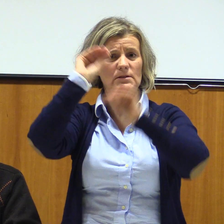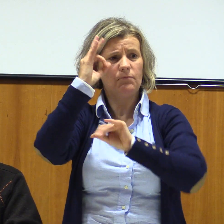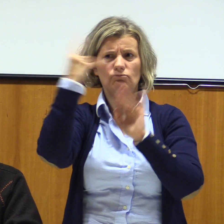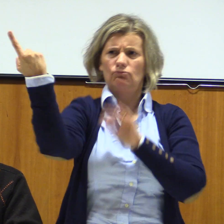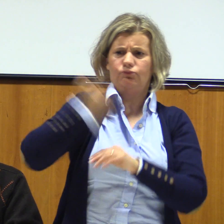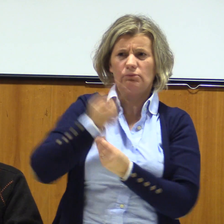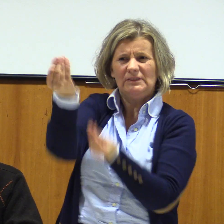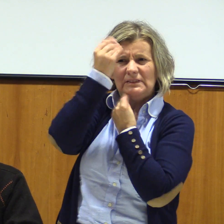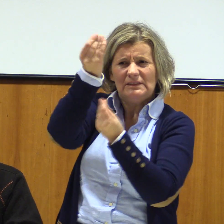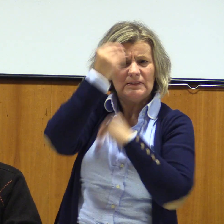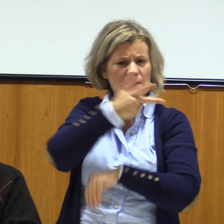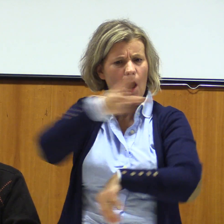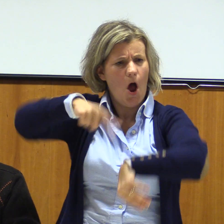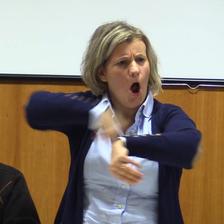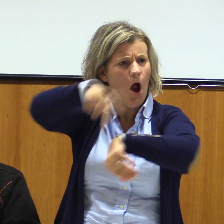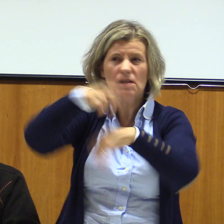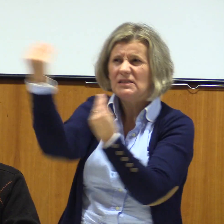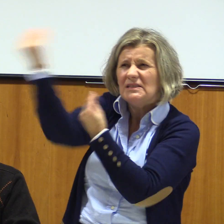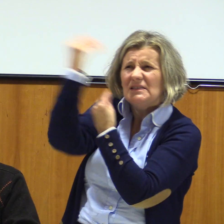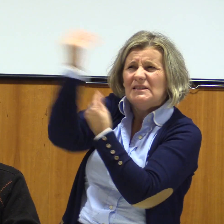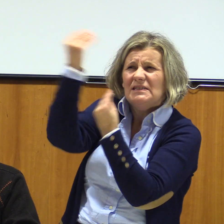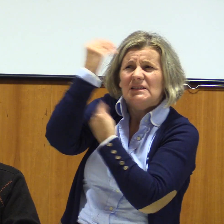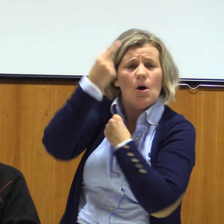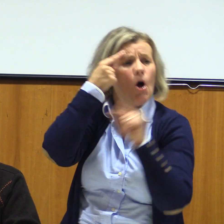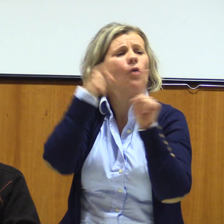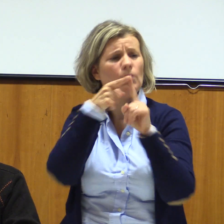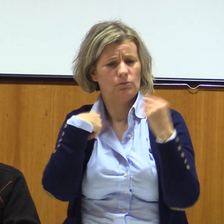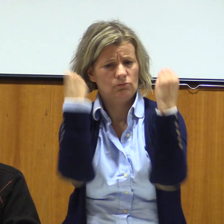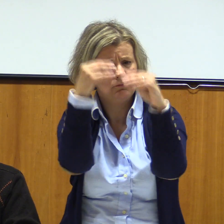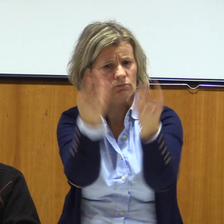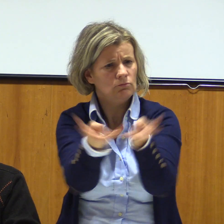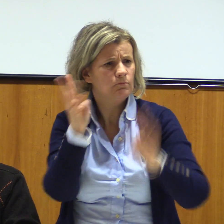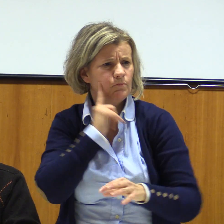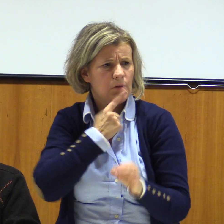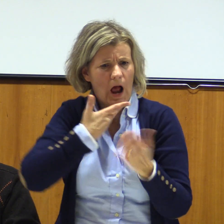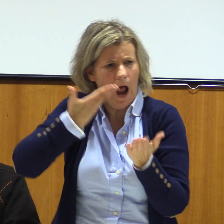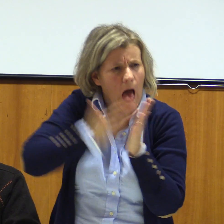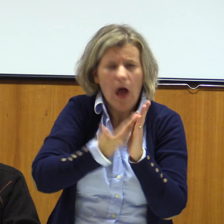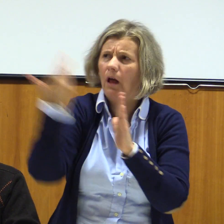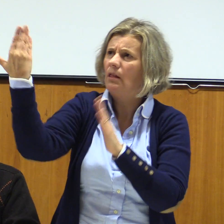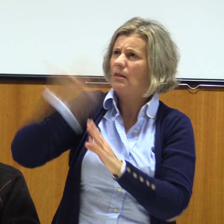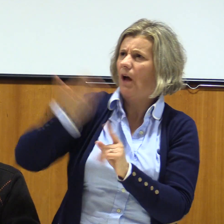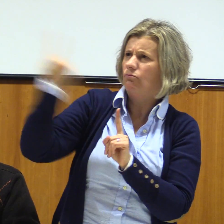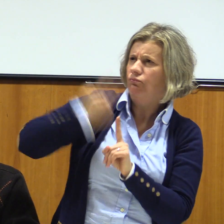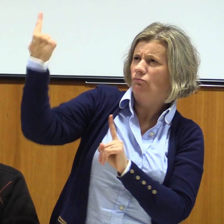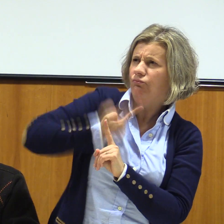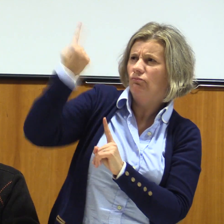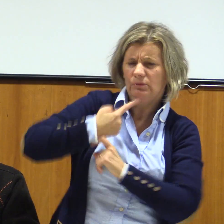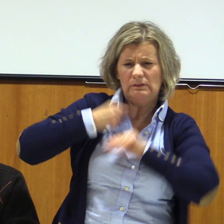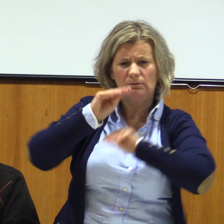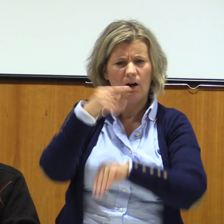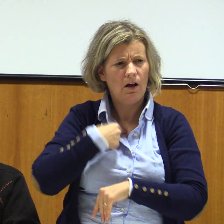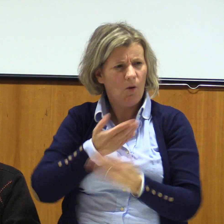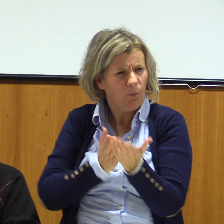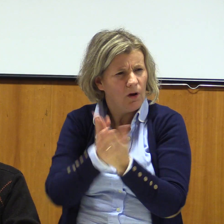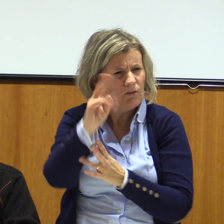o próprio Ministério da Educação tem este programa curricular, nós somos obrigados a ter formação, temos formação, temos aulas em língua gestual